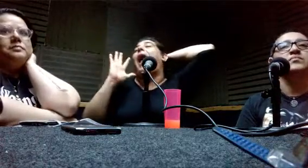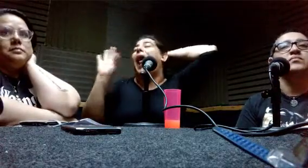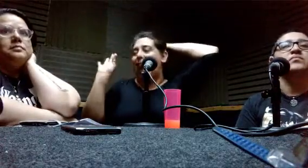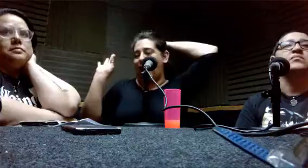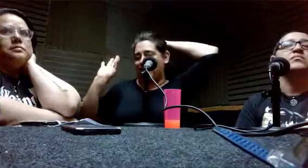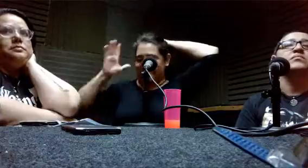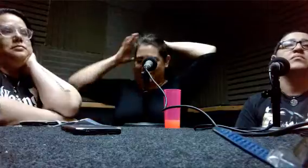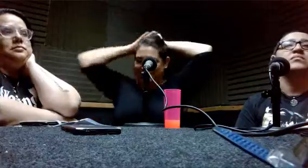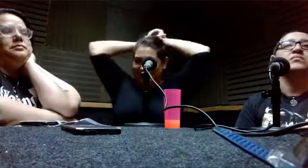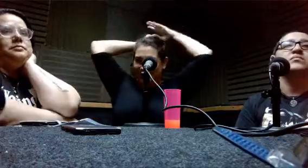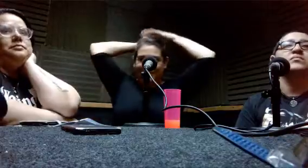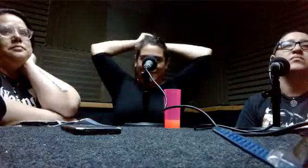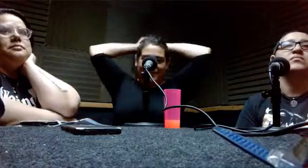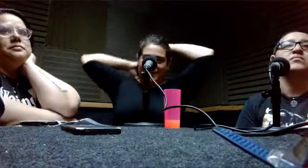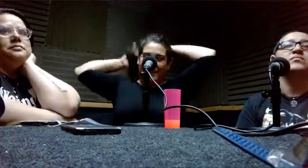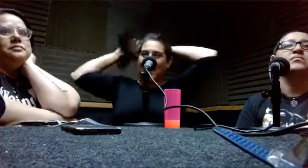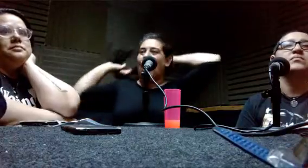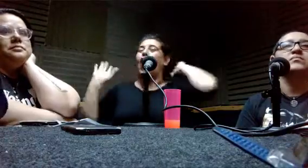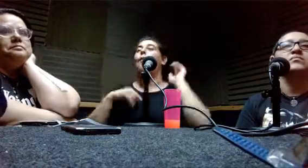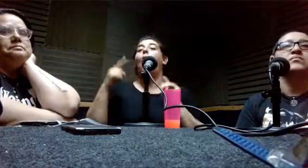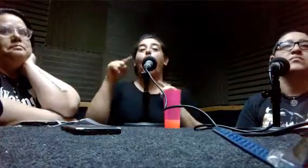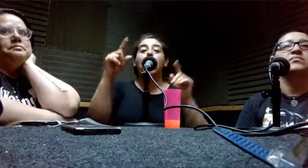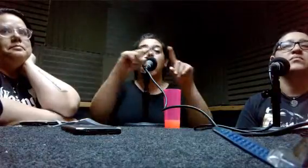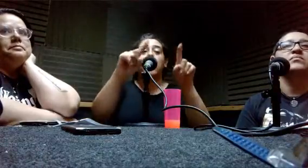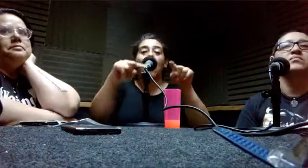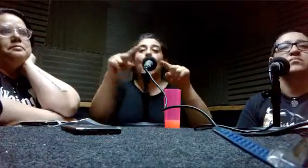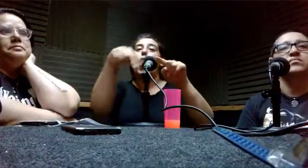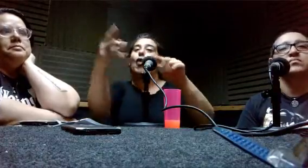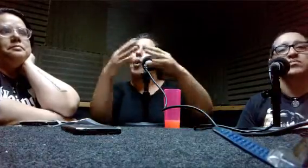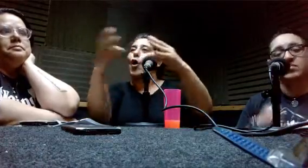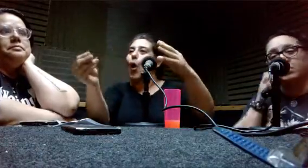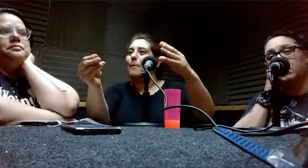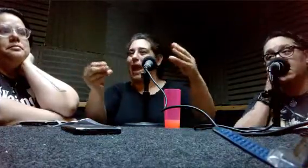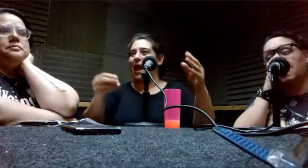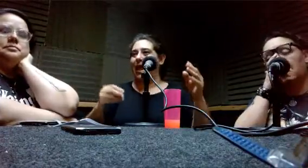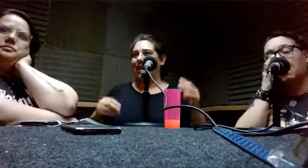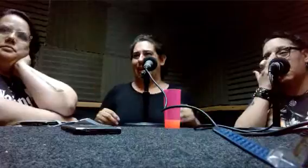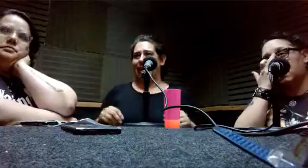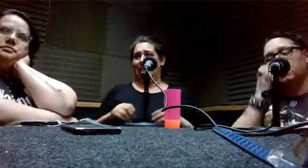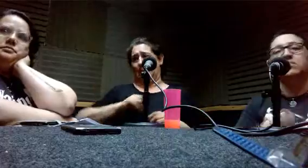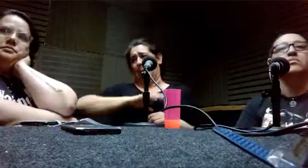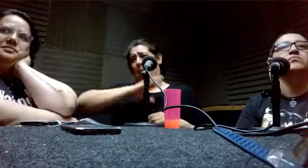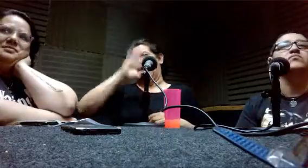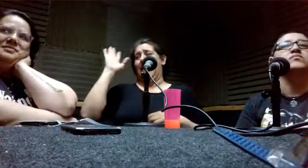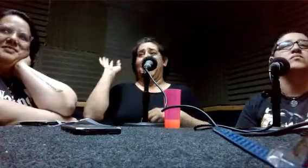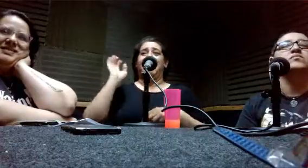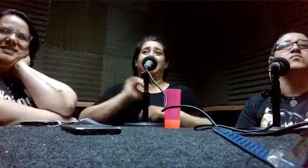uno, después el otro, el otro lo replica. O pasa también que a veces hay ciertos temas que, al no tener mucha difusión,